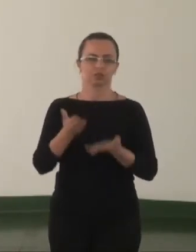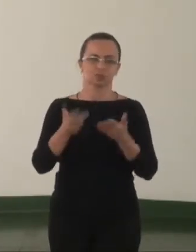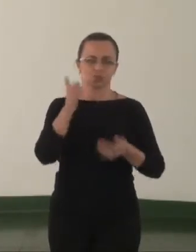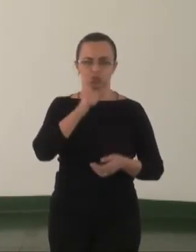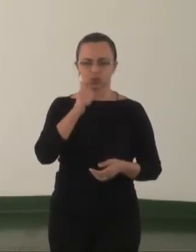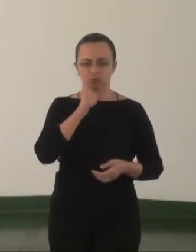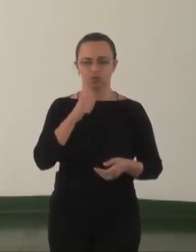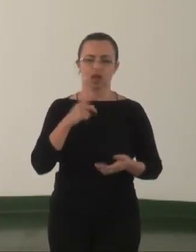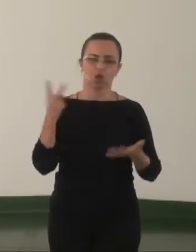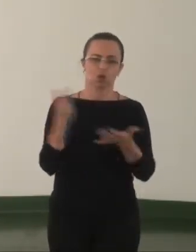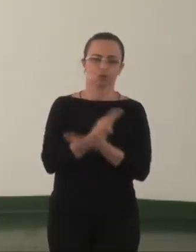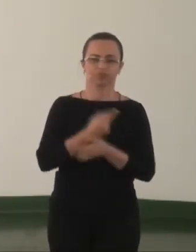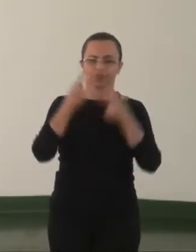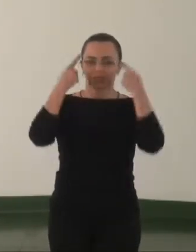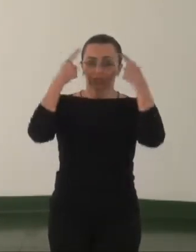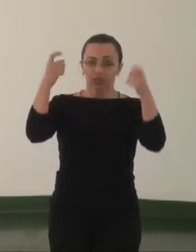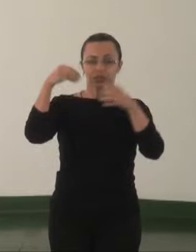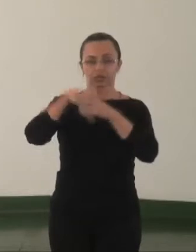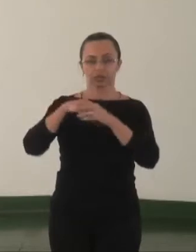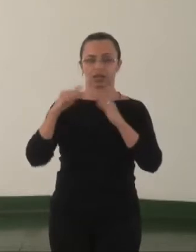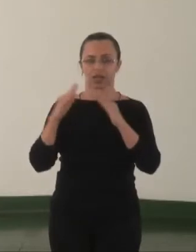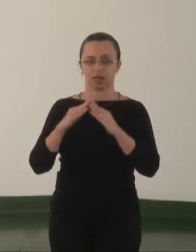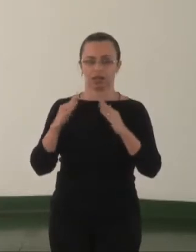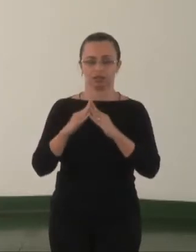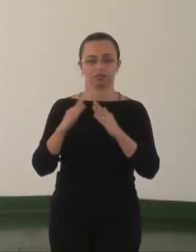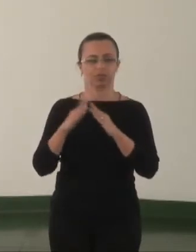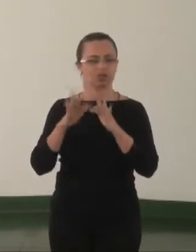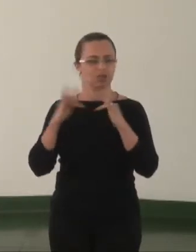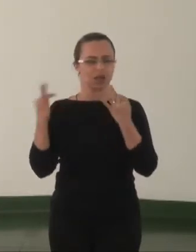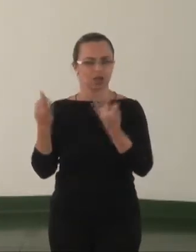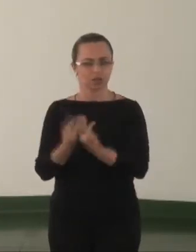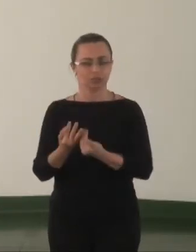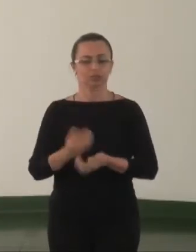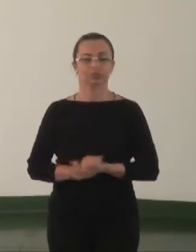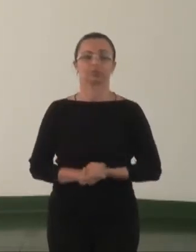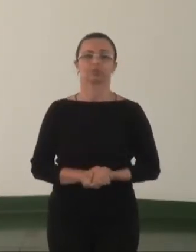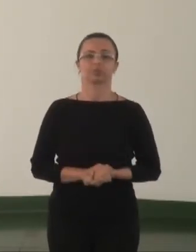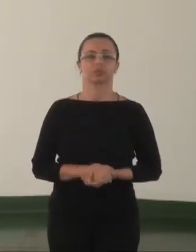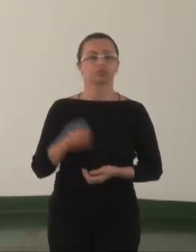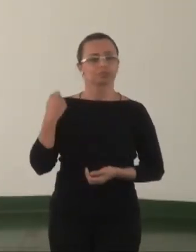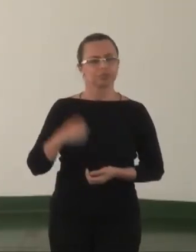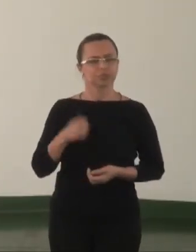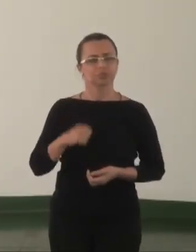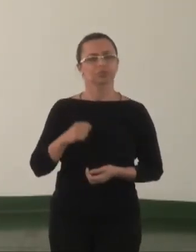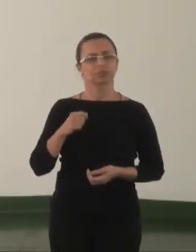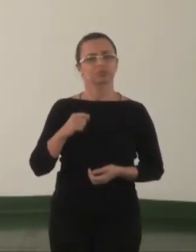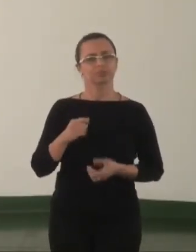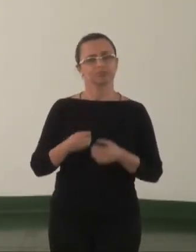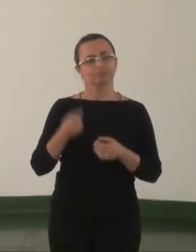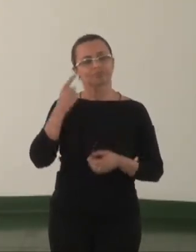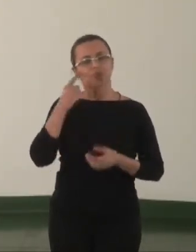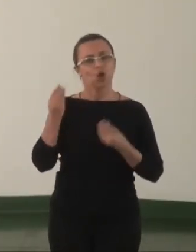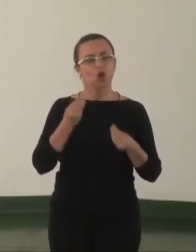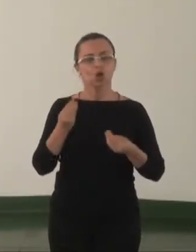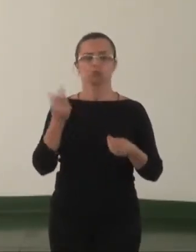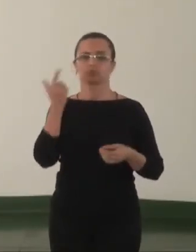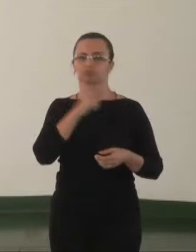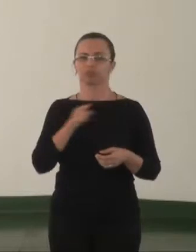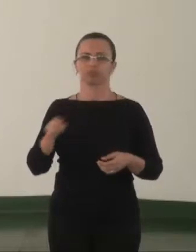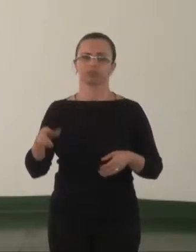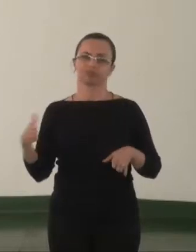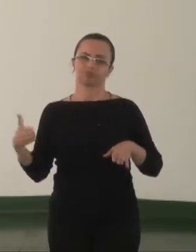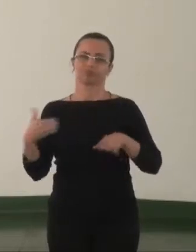mulheres vítimas de violência doméstica e familiar para que adotem medidas que promovam a acessibilidade